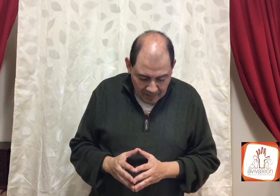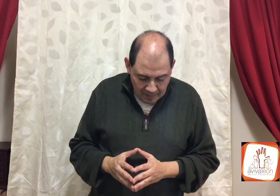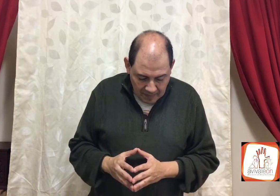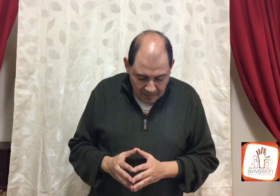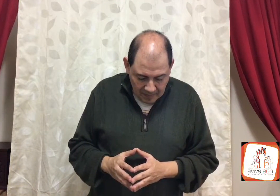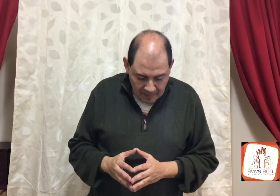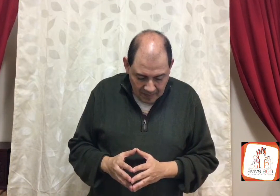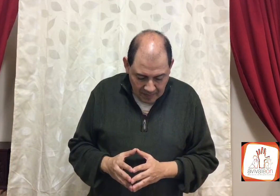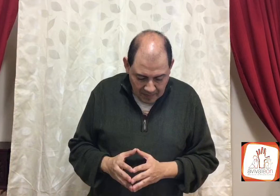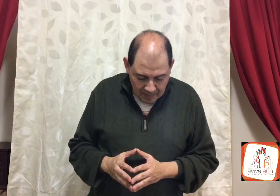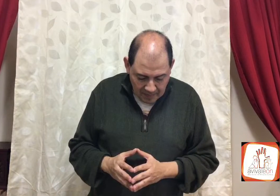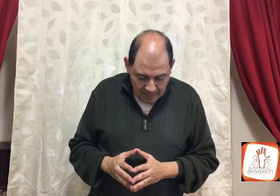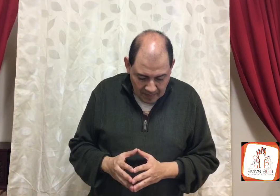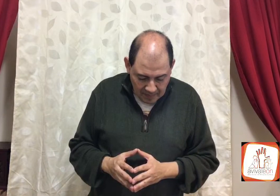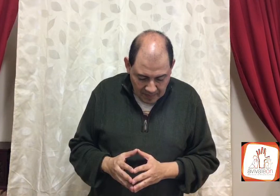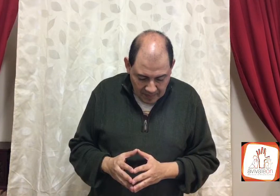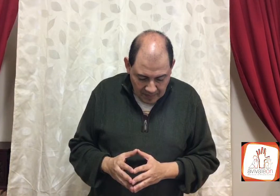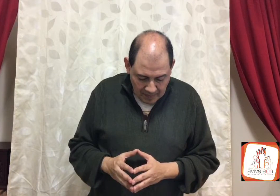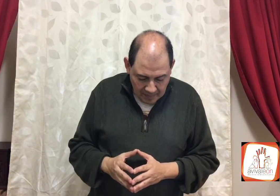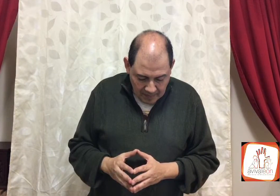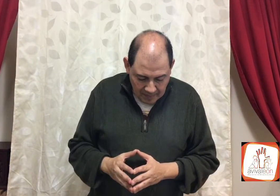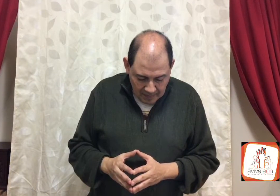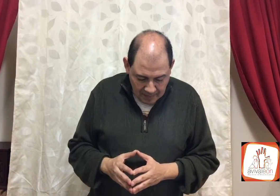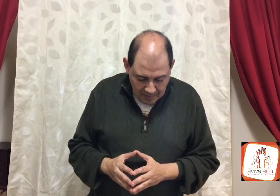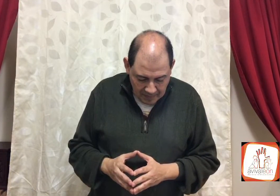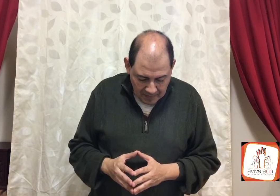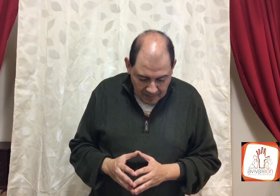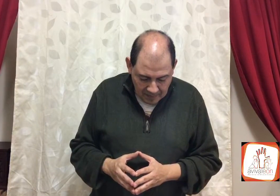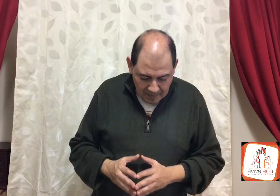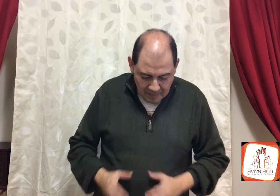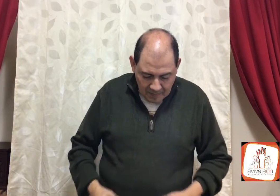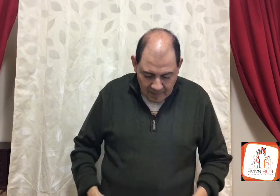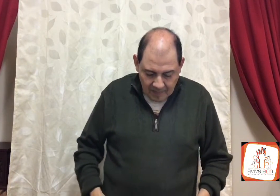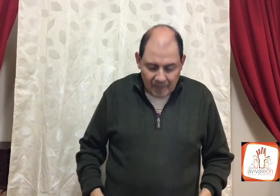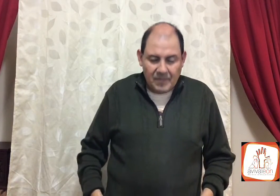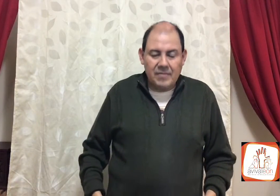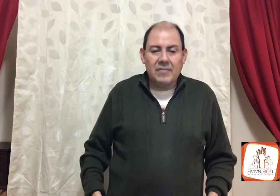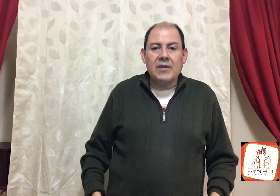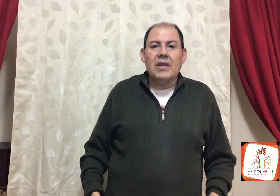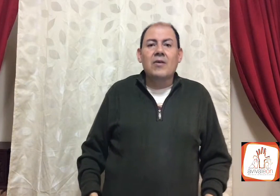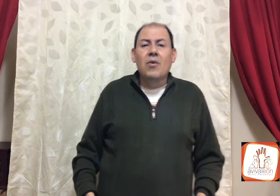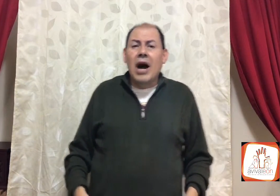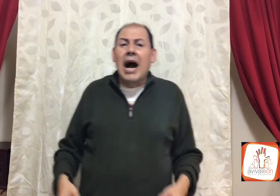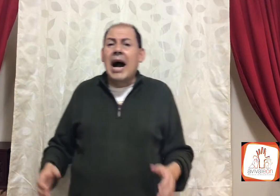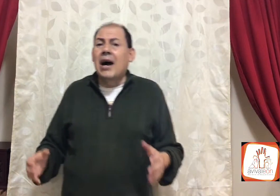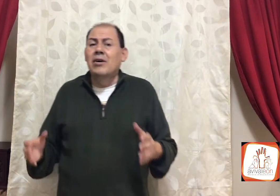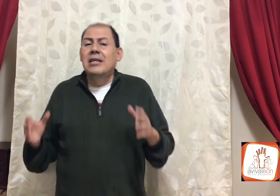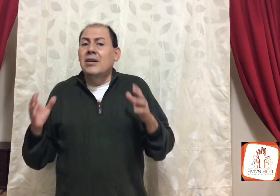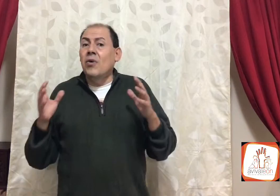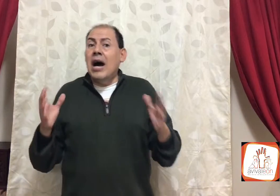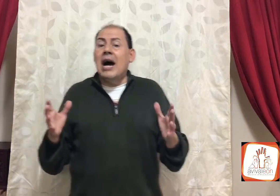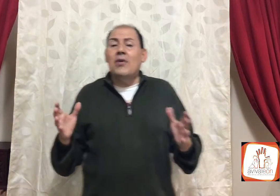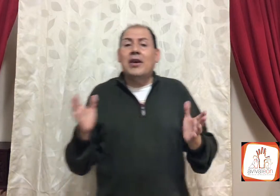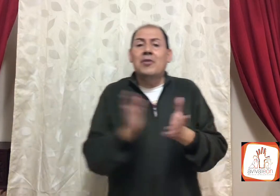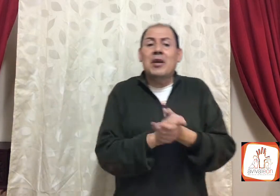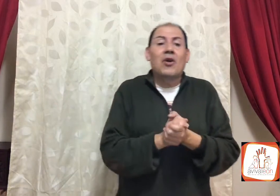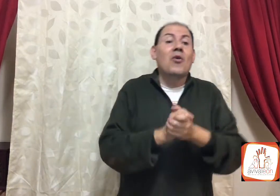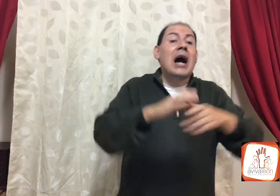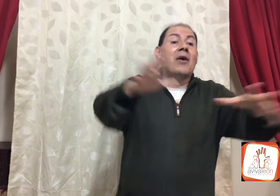que Jehová me prosperará, porque tengo un levita por sacerdote. Guau, guau, di conmigo guau,